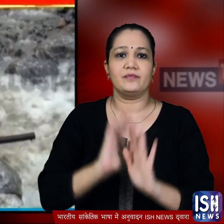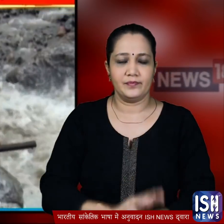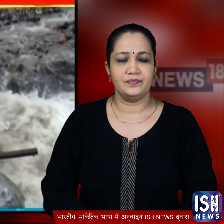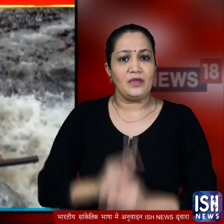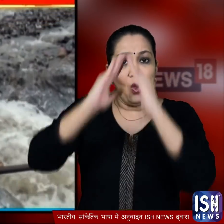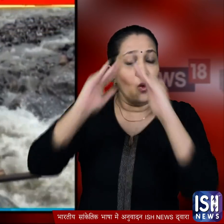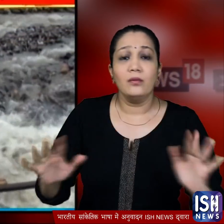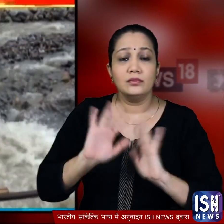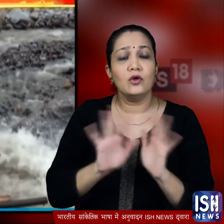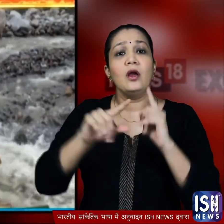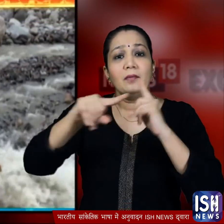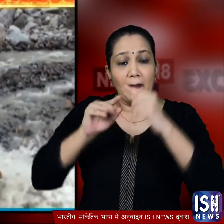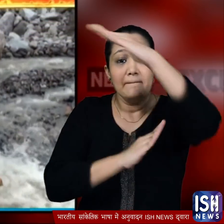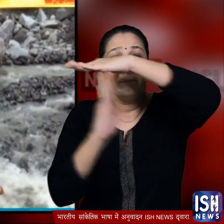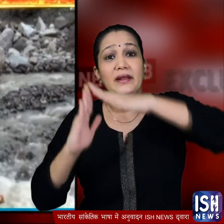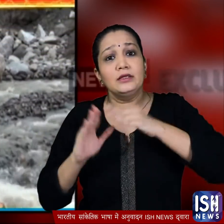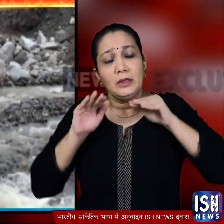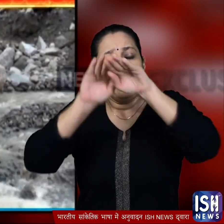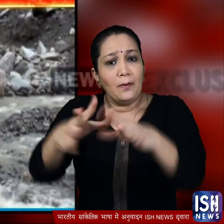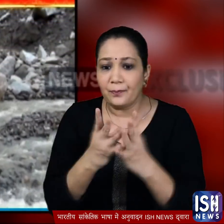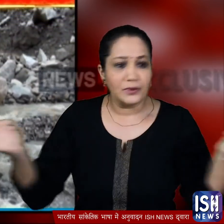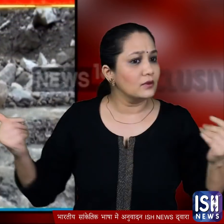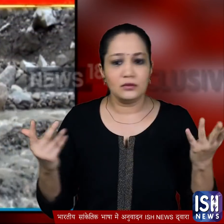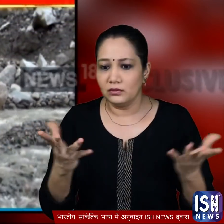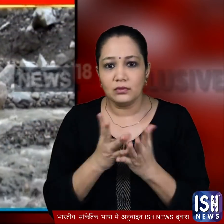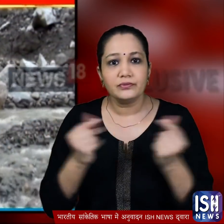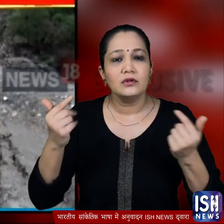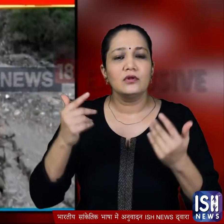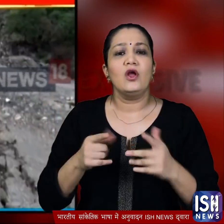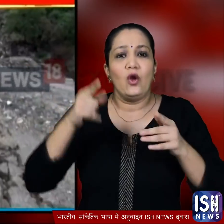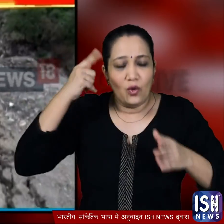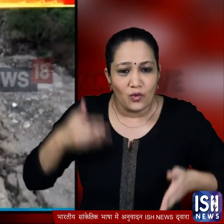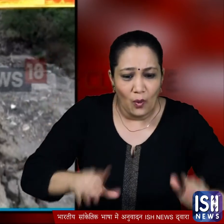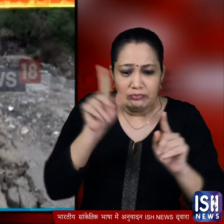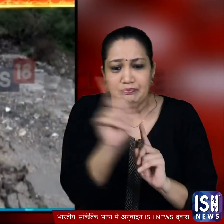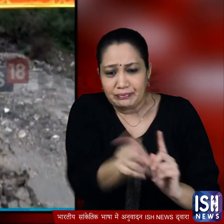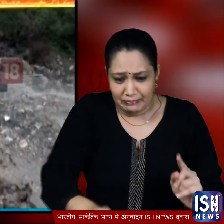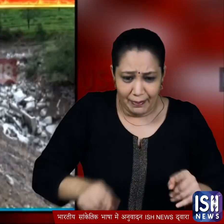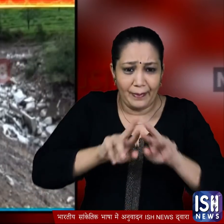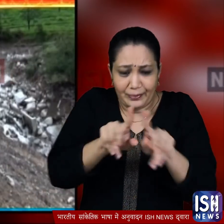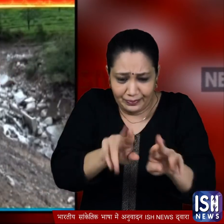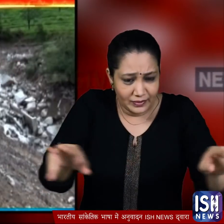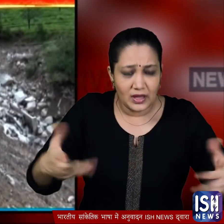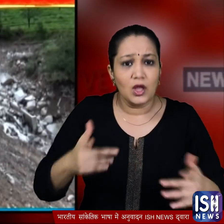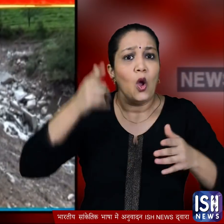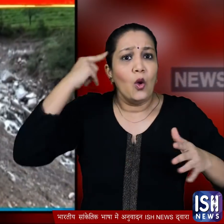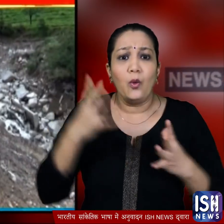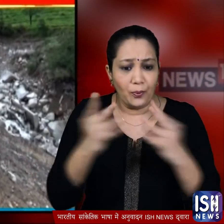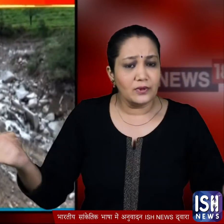केवल मकान ही नहीं, कई पुलों का इन घटनाओं के बाद नामों निशान तक नहीं बचा सडकों पर दरारे आ गए, कई जगों पर रास्ते गायब हो गए और